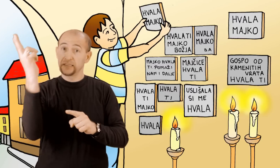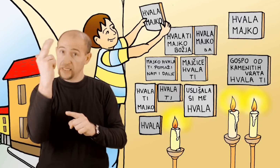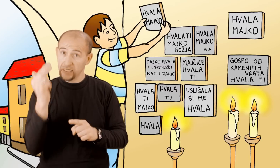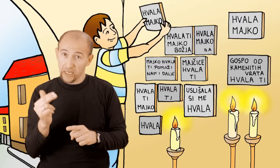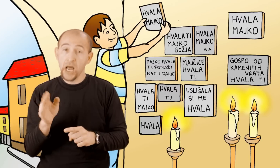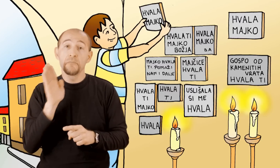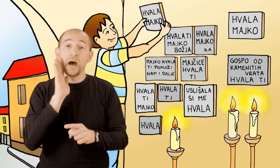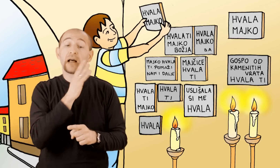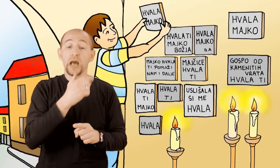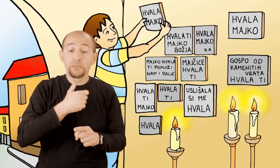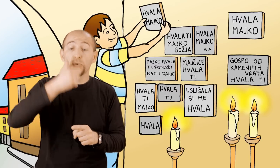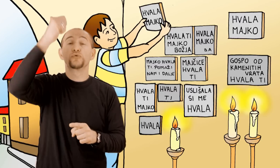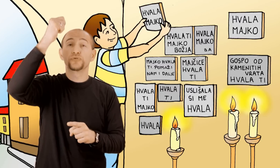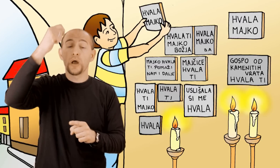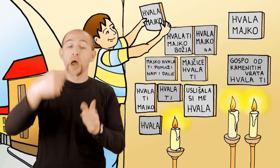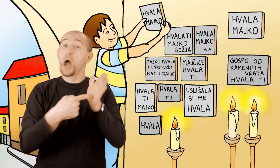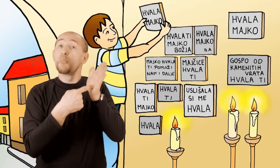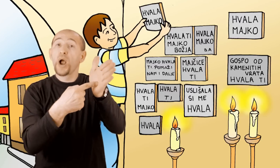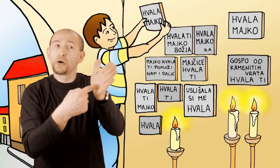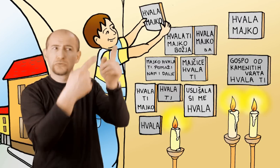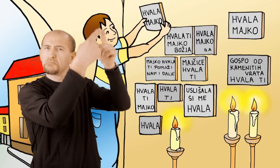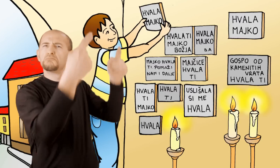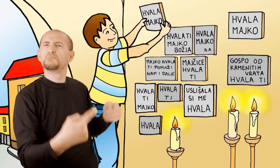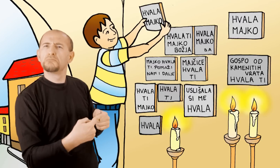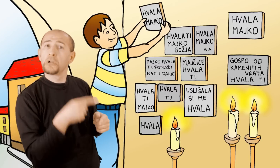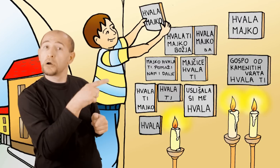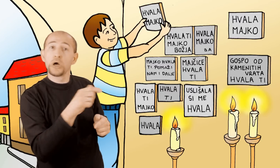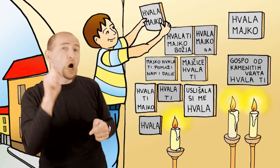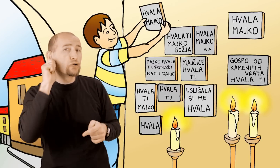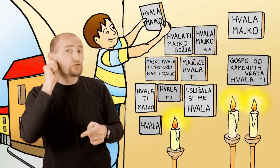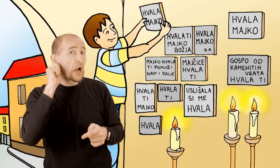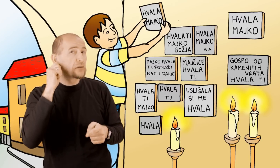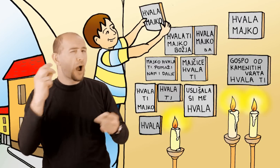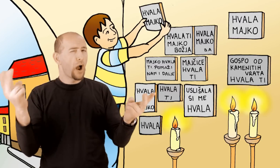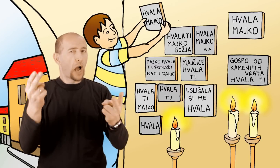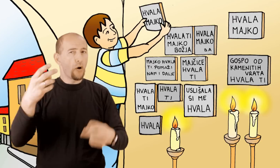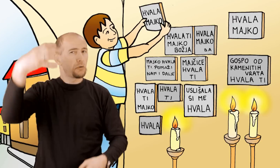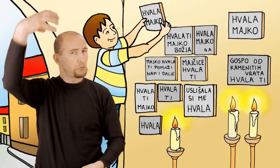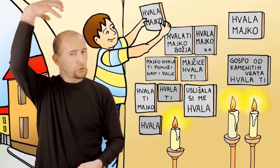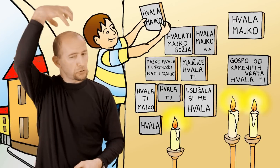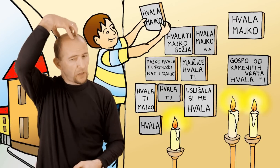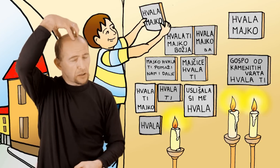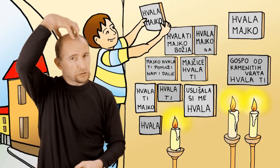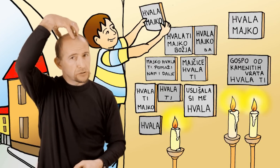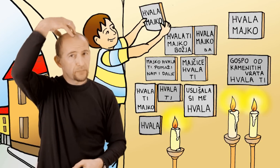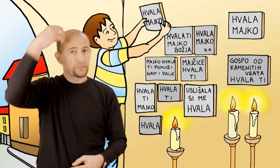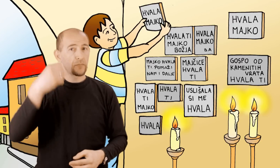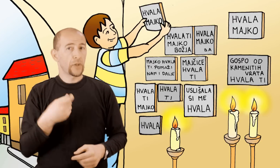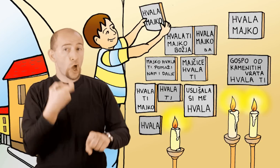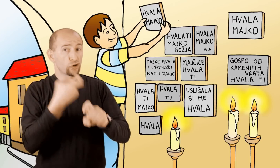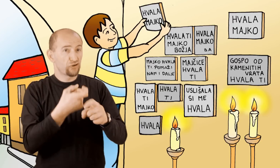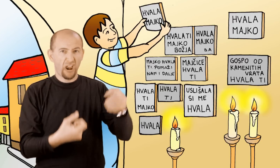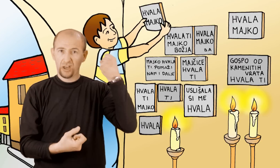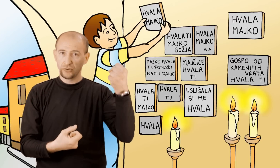Slika majke Bože prikazuje Gospu kao vladaricu sa žezlom u ljevoj ruci, dok desnom pridržava